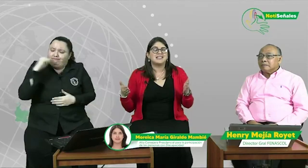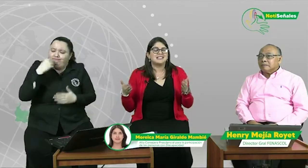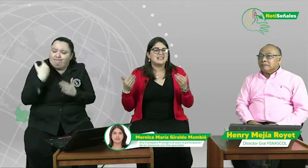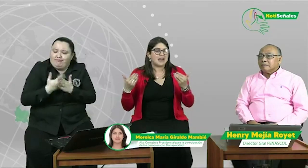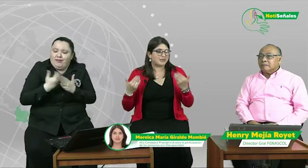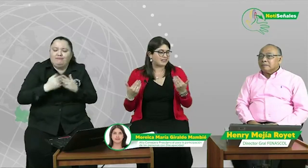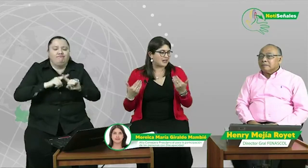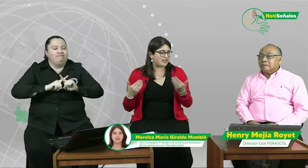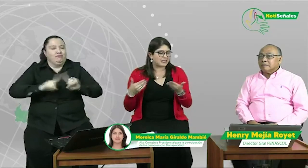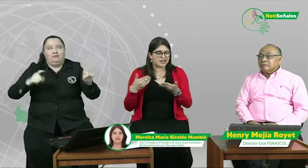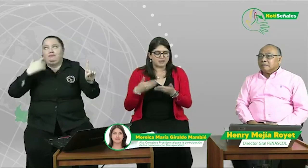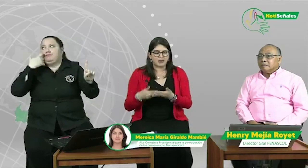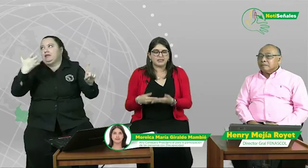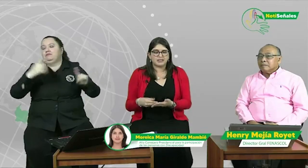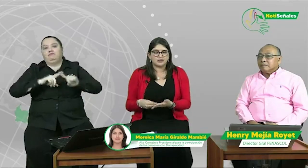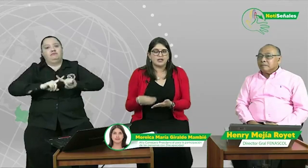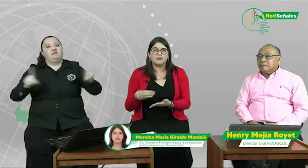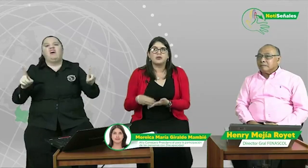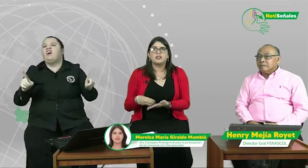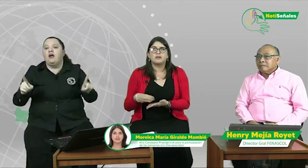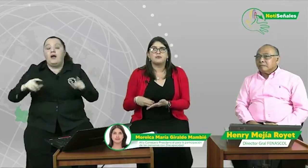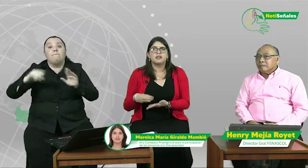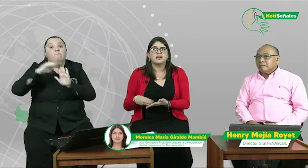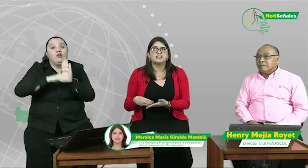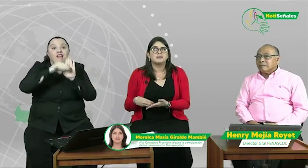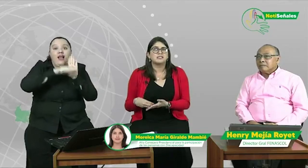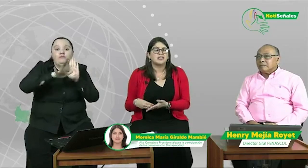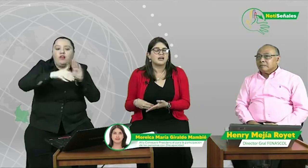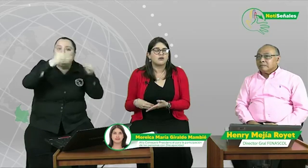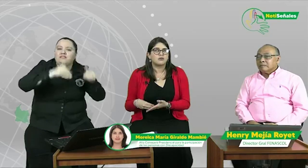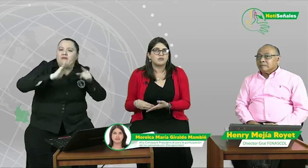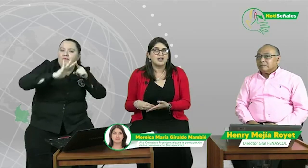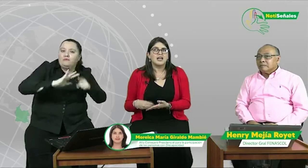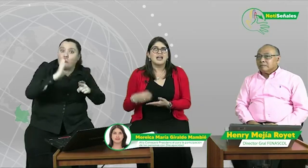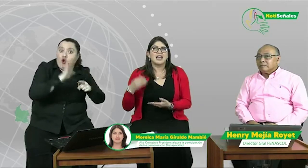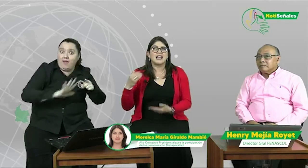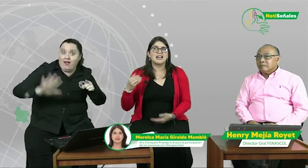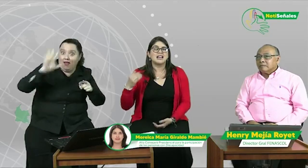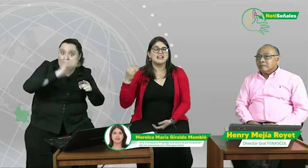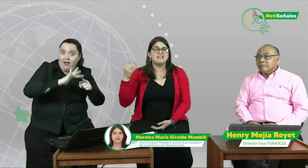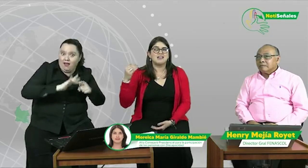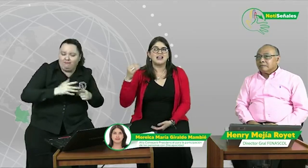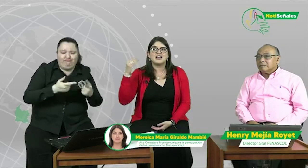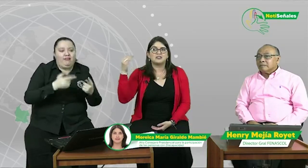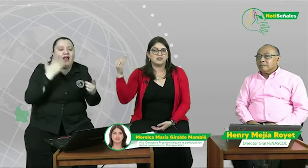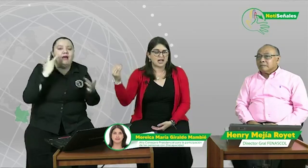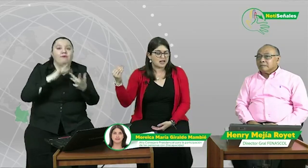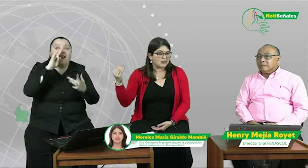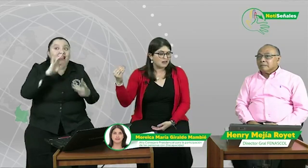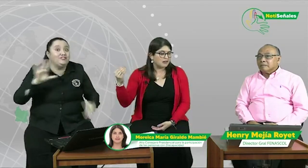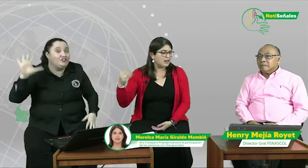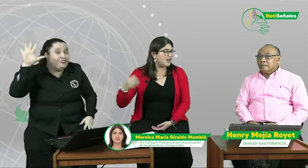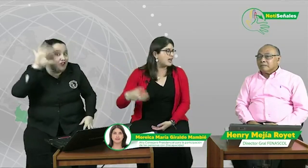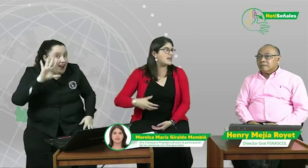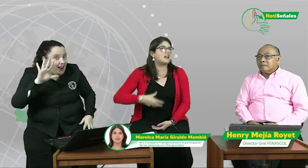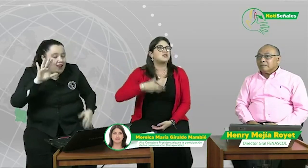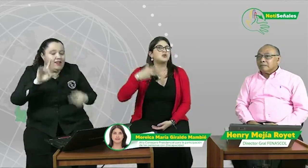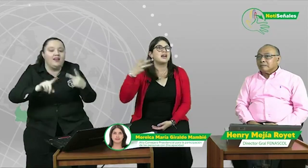diametrales en la implementación de la política pública de discapacidad de Colombia, en el nivel nacional, en las ciudades